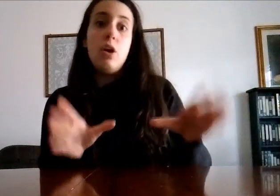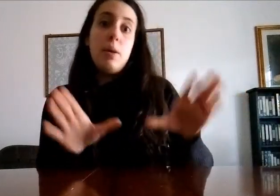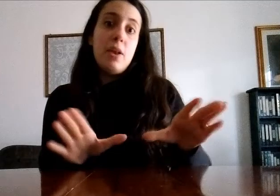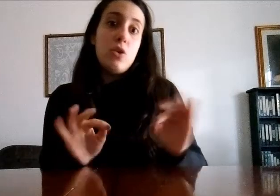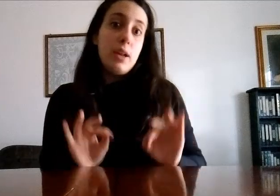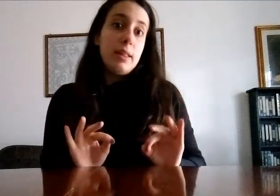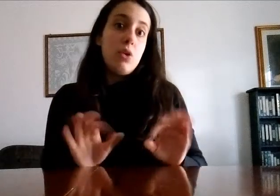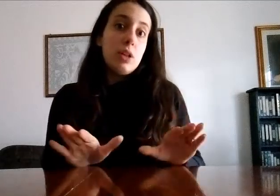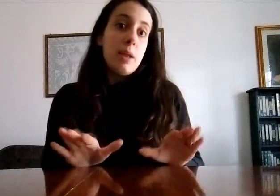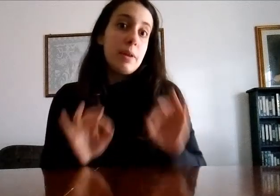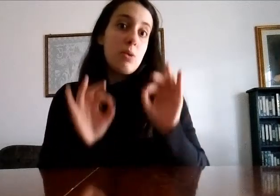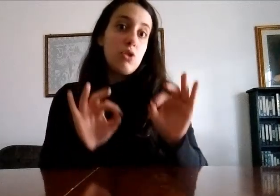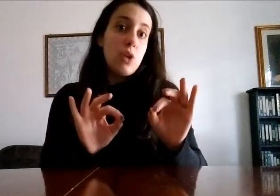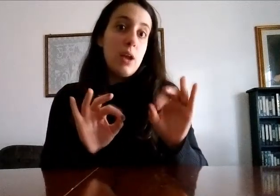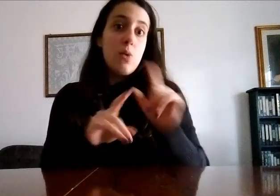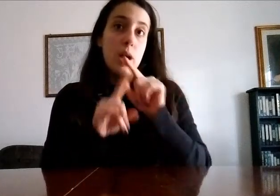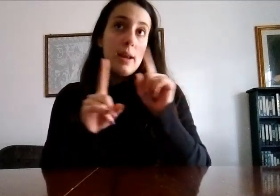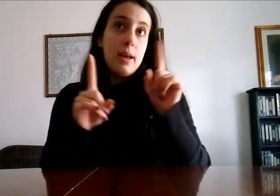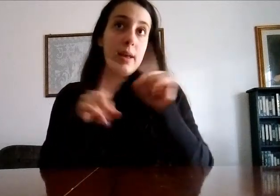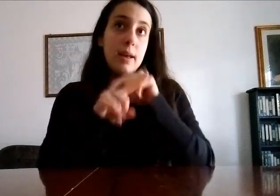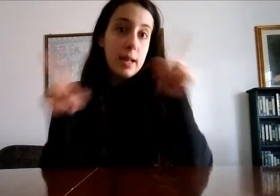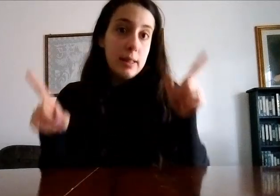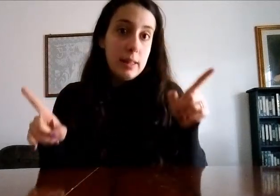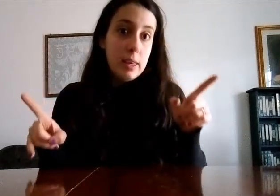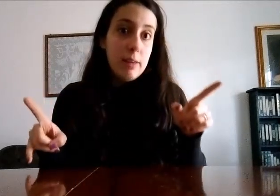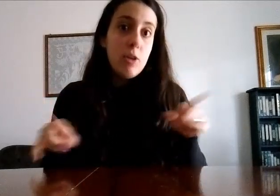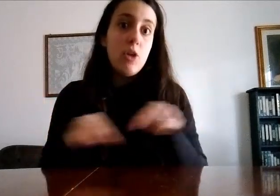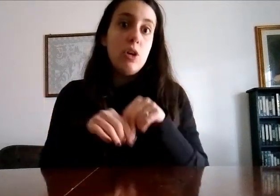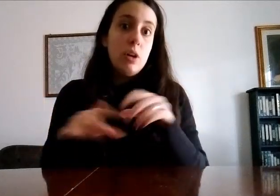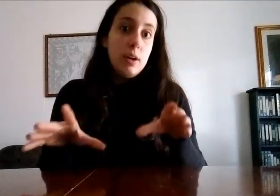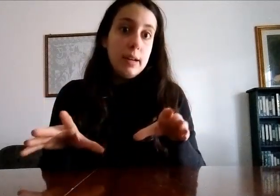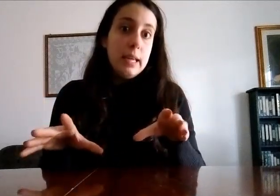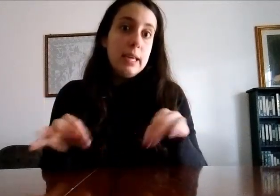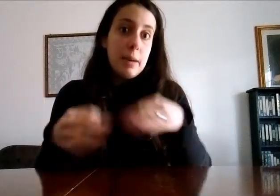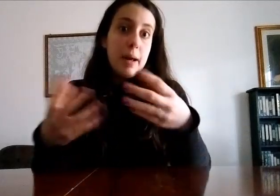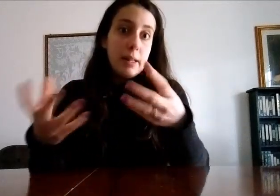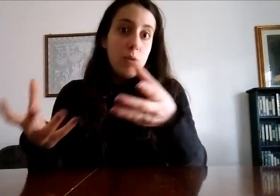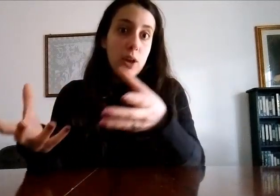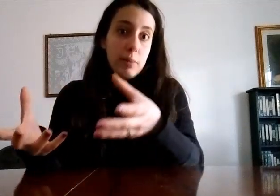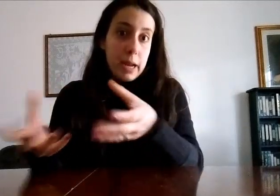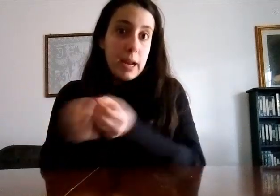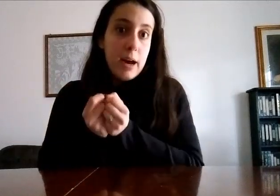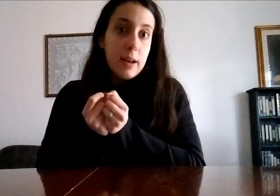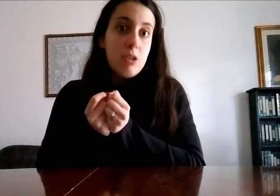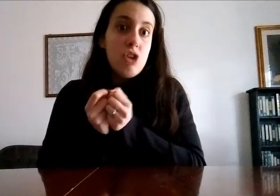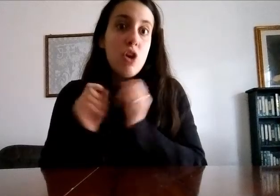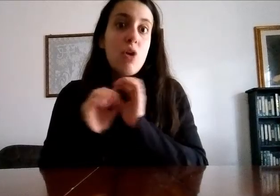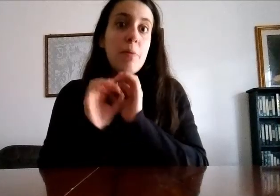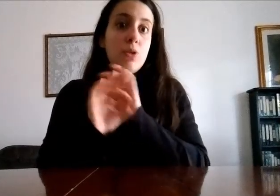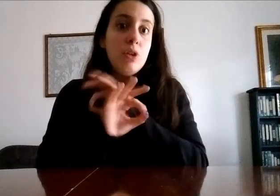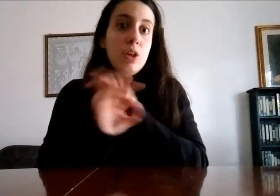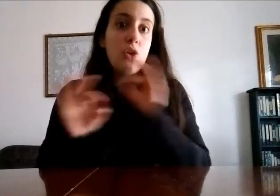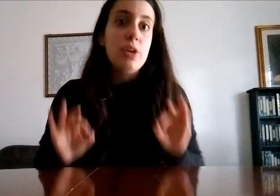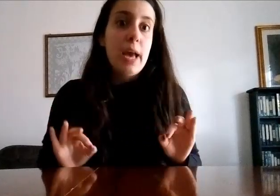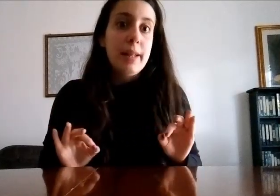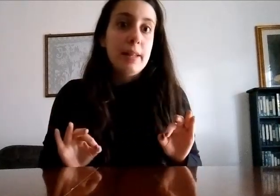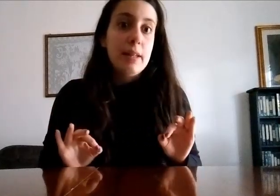meglio che li stai lontano perché questo cane è un cane cattivo ringhia ma ti vuole sbranare cioè loro proprio non ti dicono niente